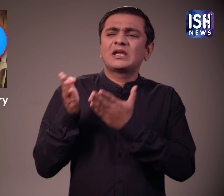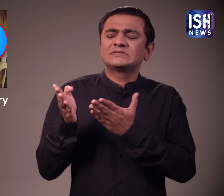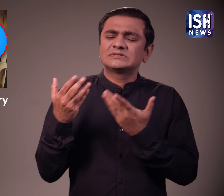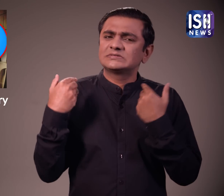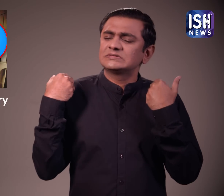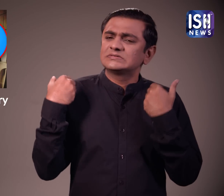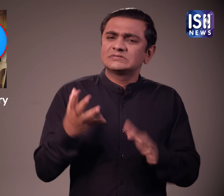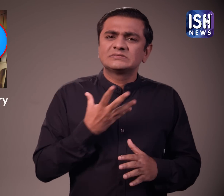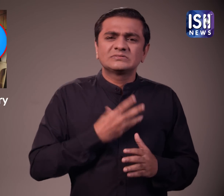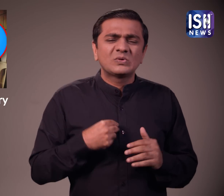दुखत